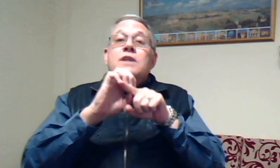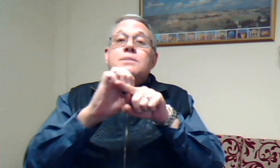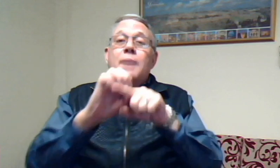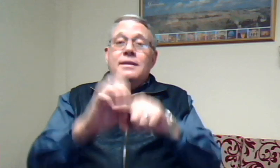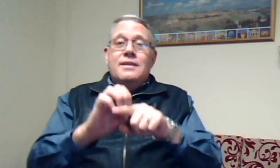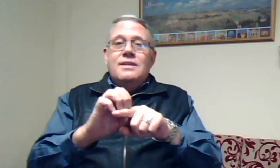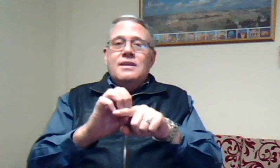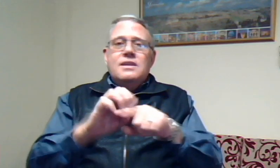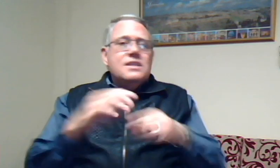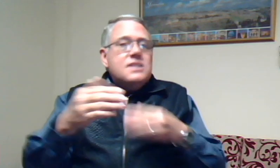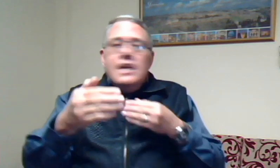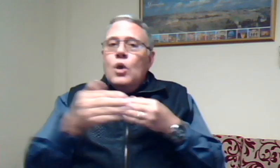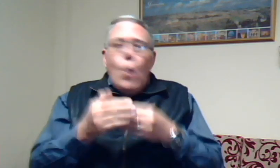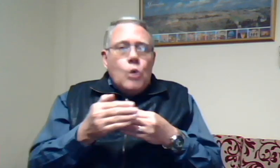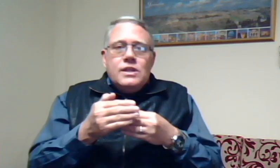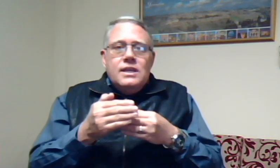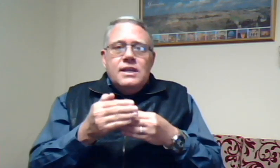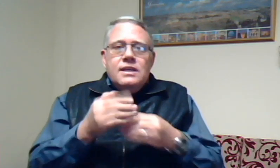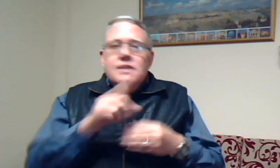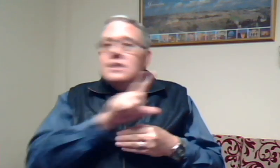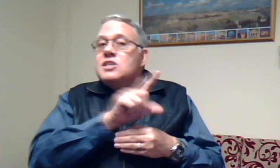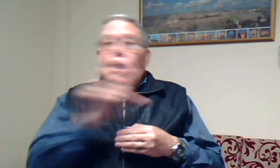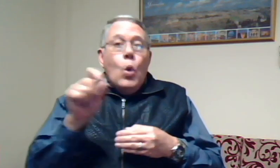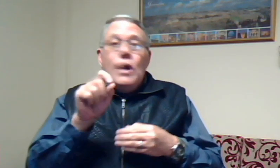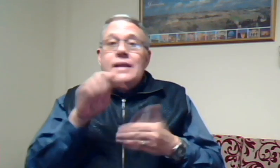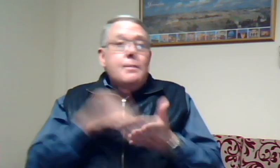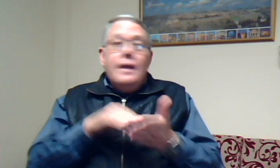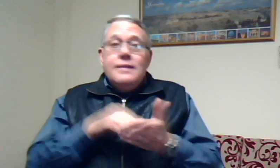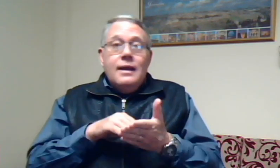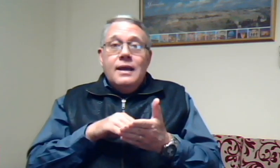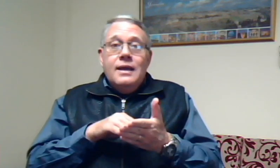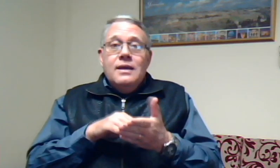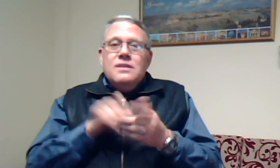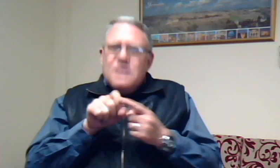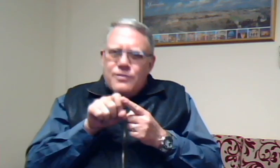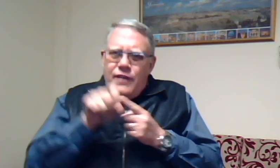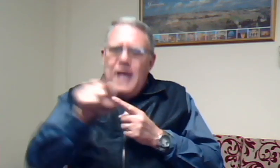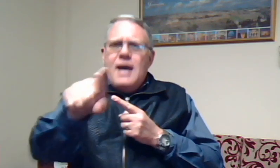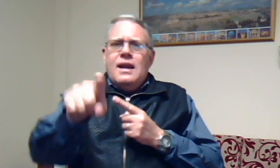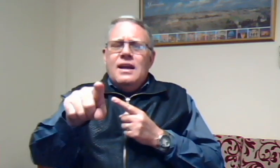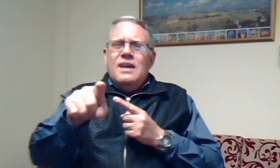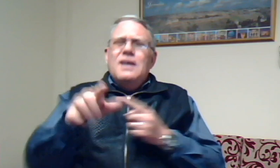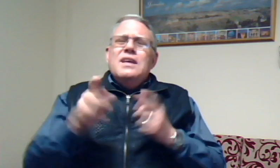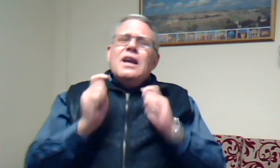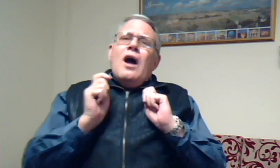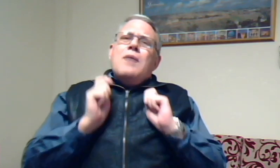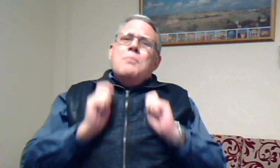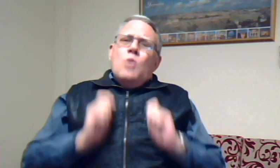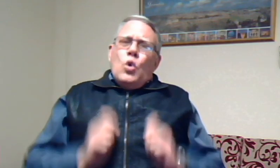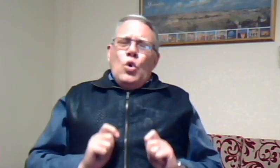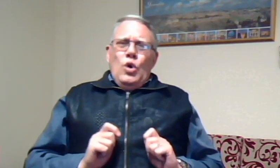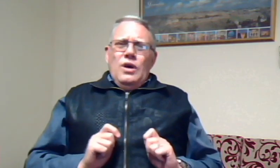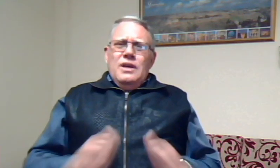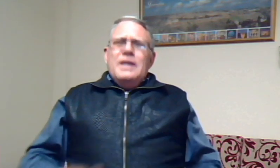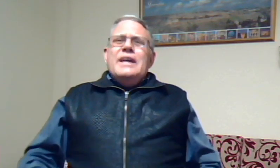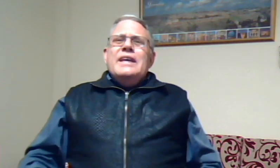buit dis nie kort nie dis nie 100 meter nie dis ver jy raak moog jou